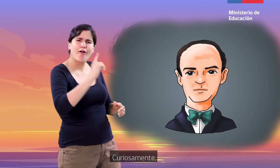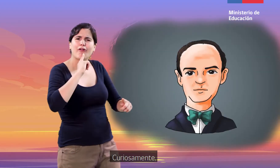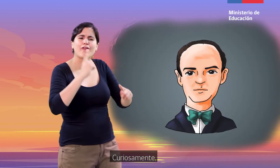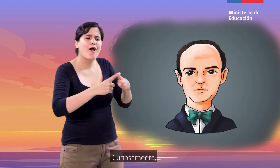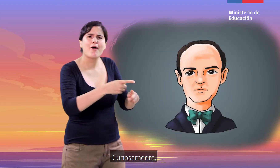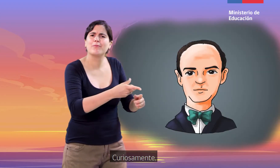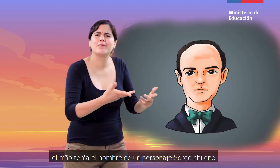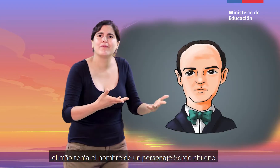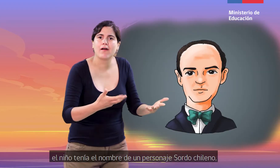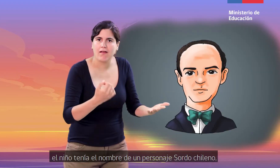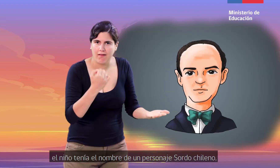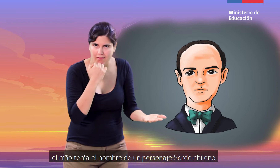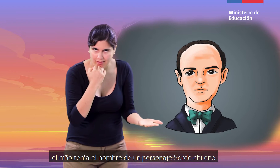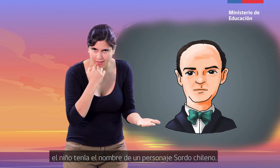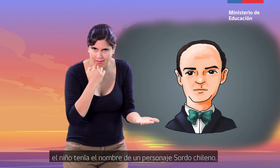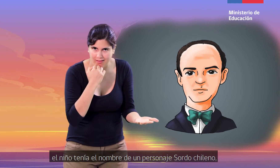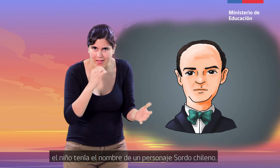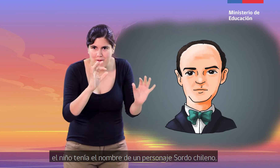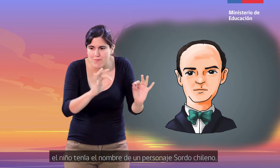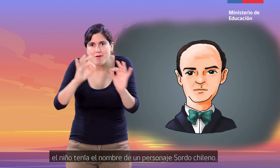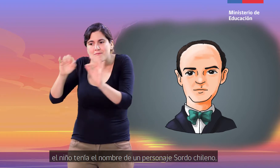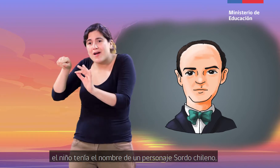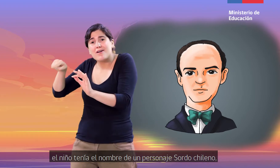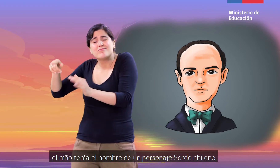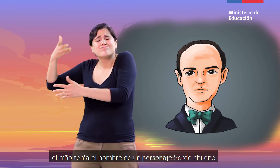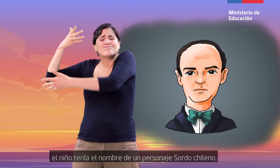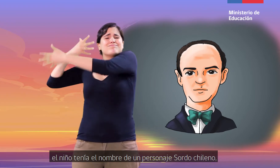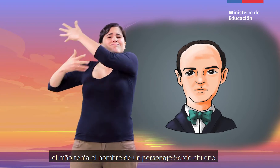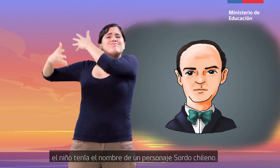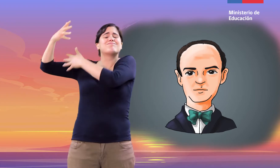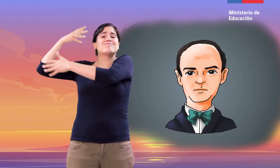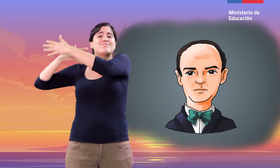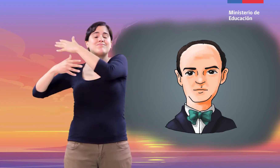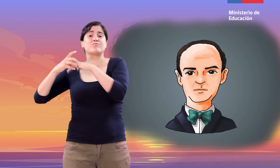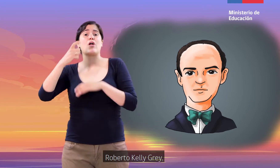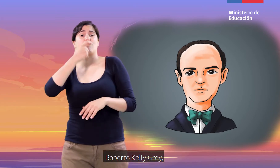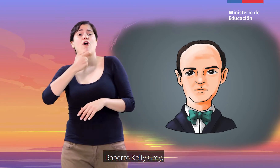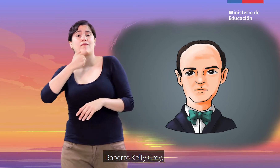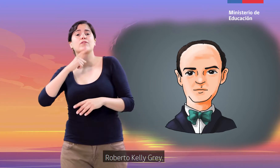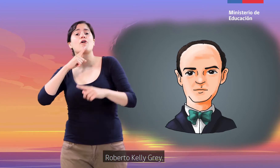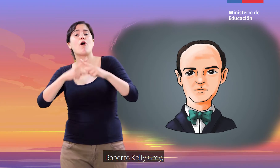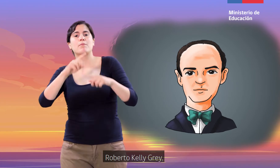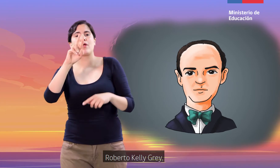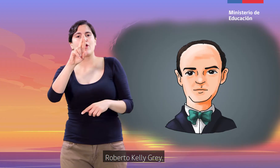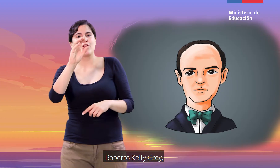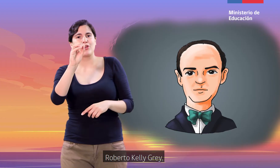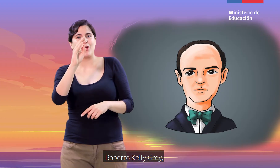Curiosamente, el niño tenía el nombre de un personaje sordo chileno. Roberto Kelly Gray.